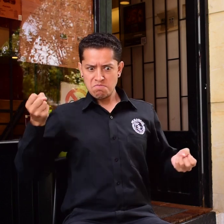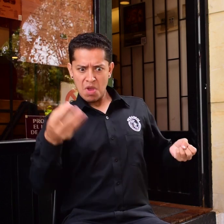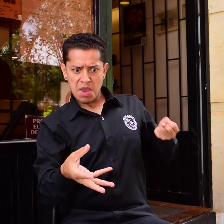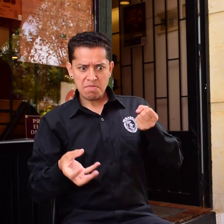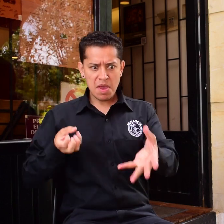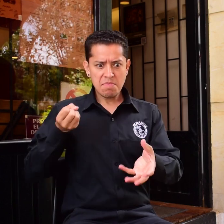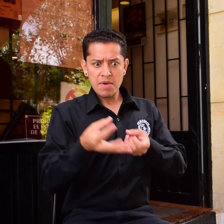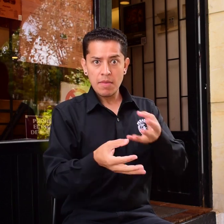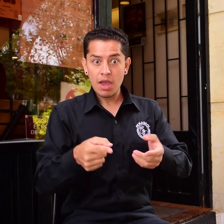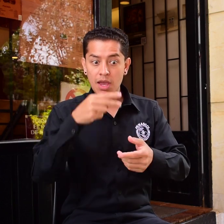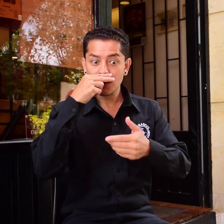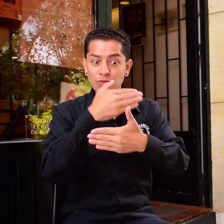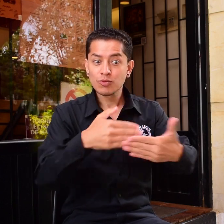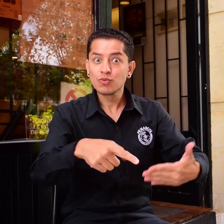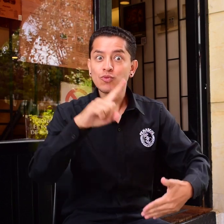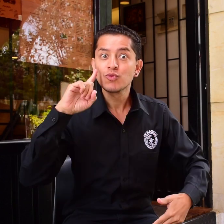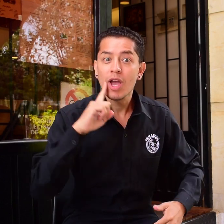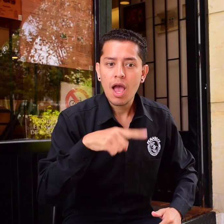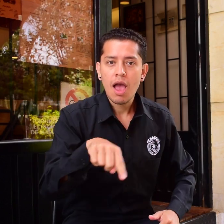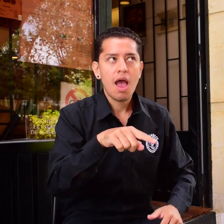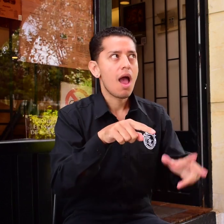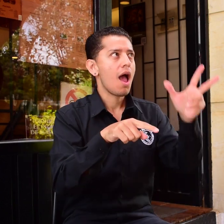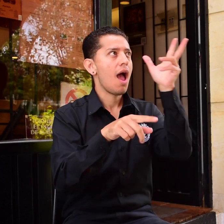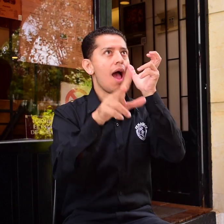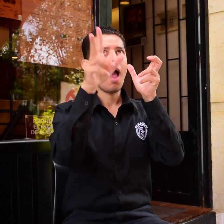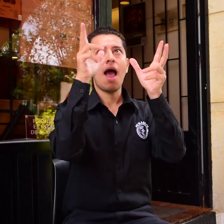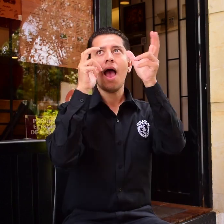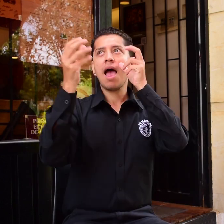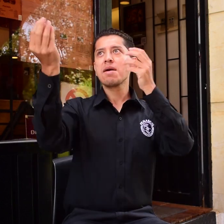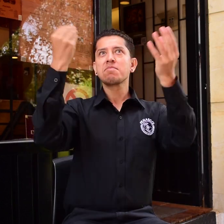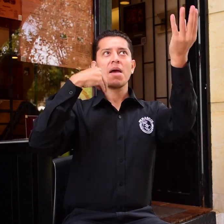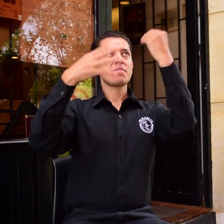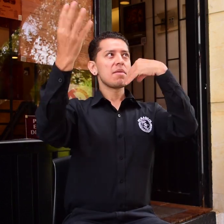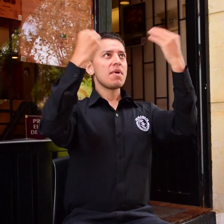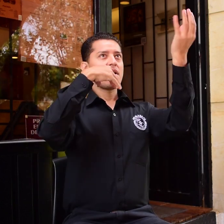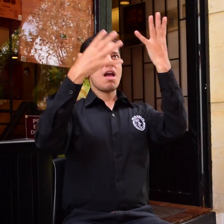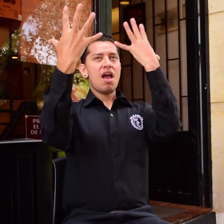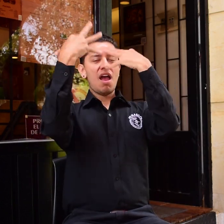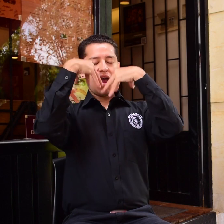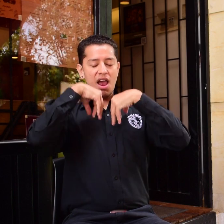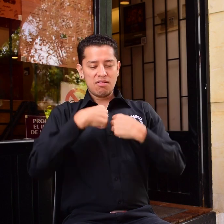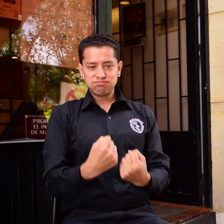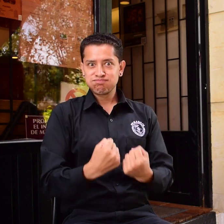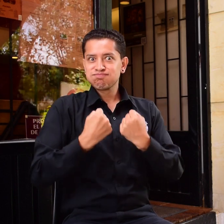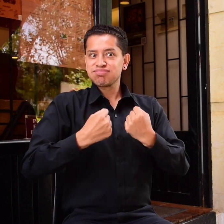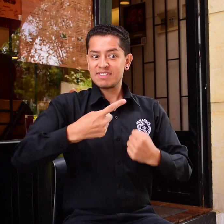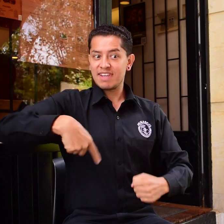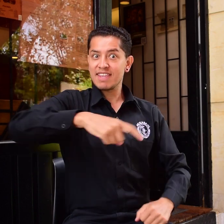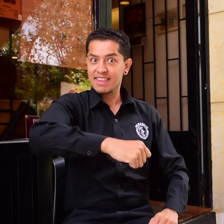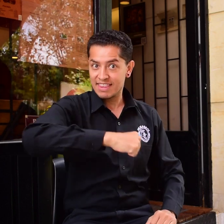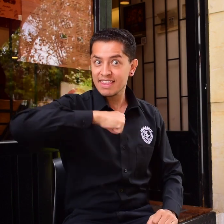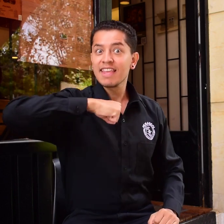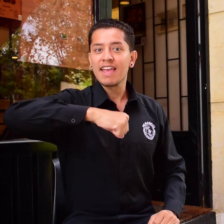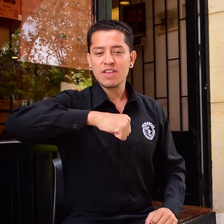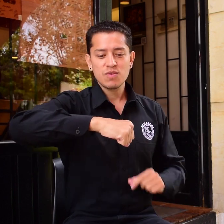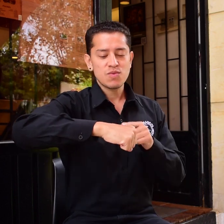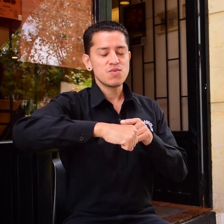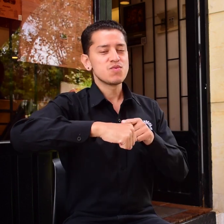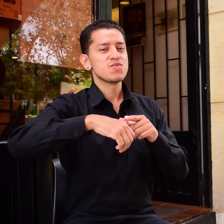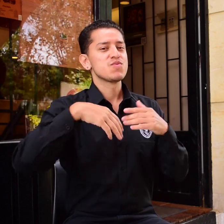adquirir y apropiar la mejor información en todos los espacios Y así ejercer sus derechos Eso,